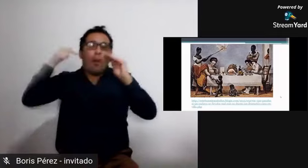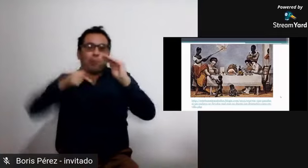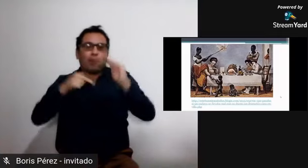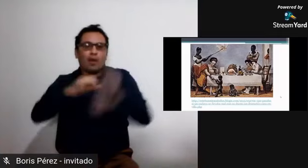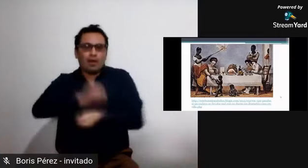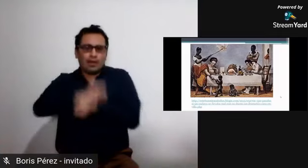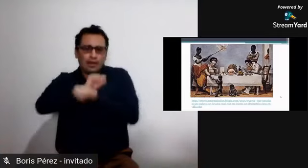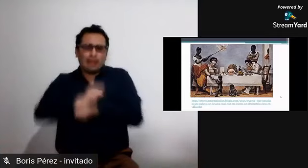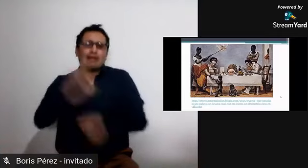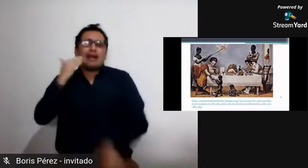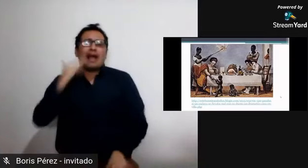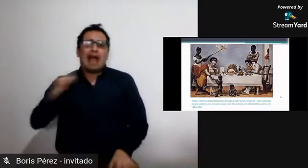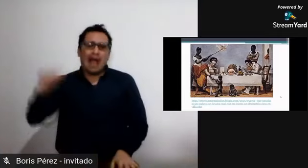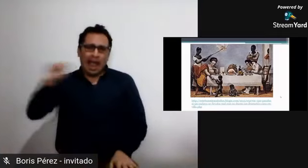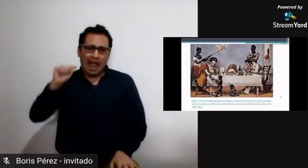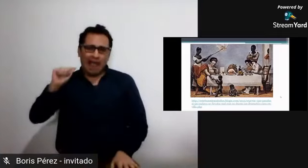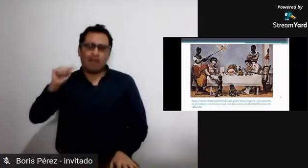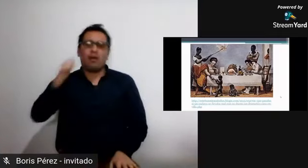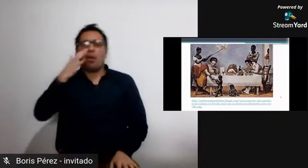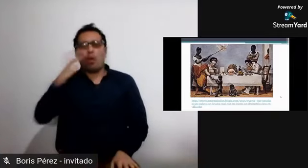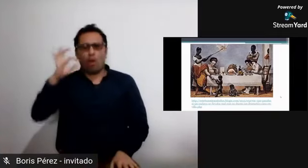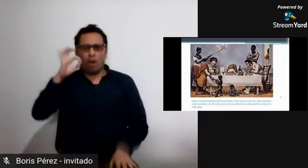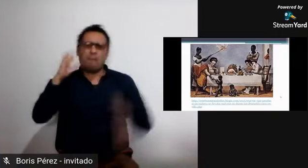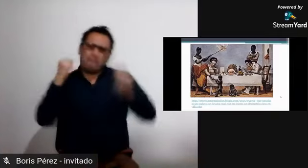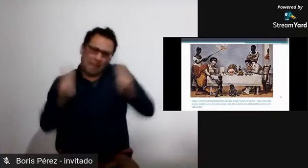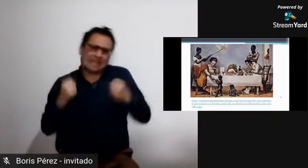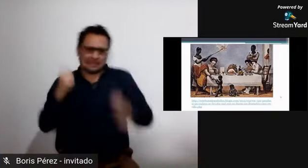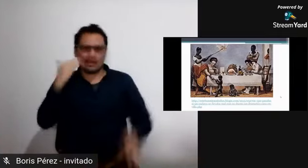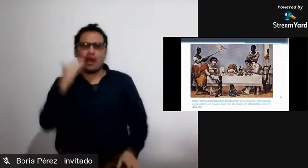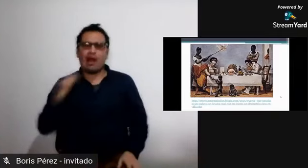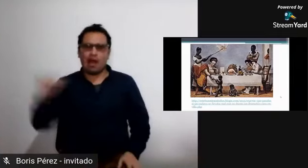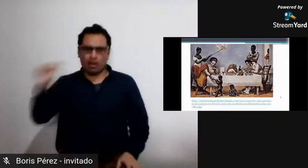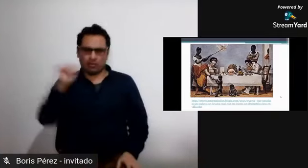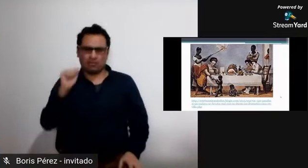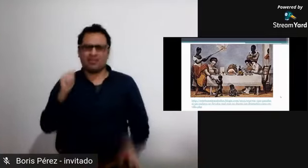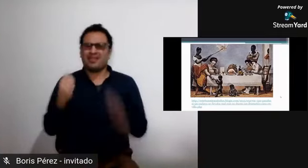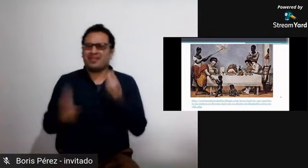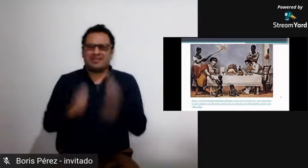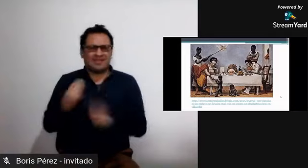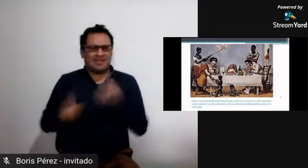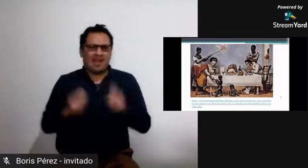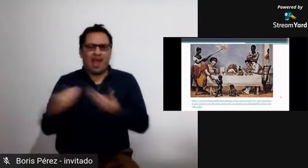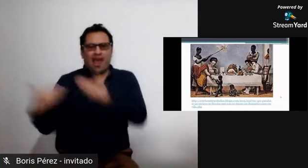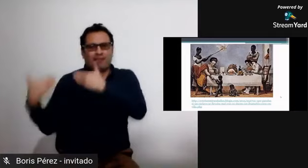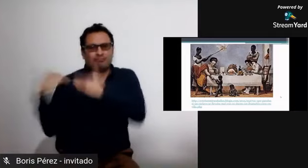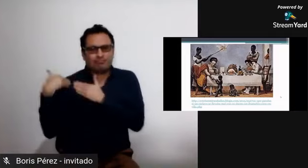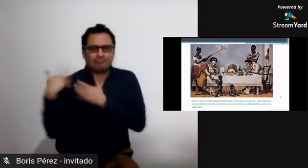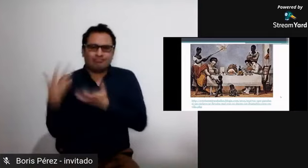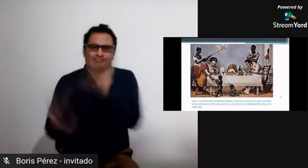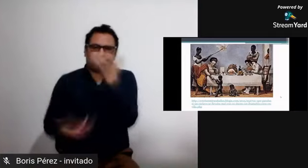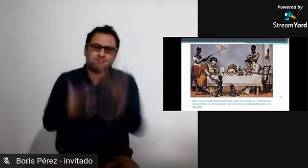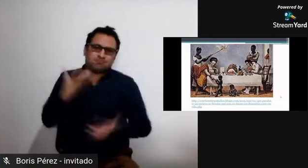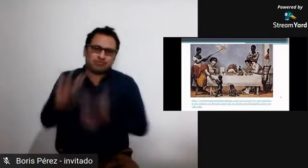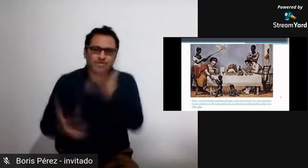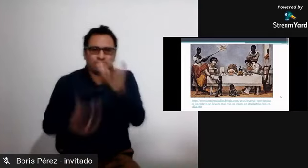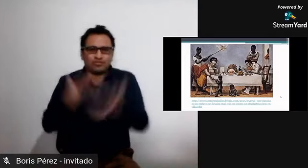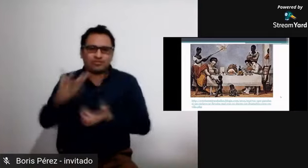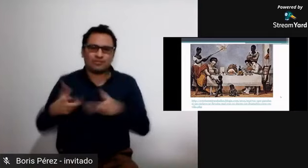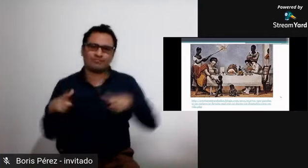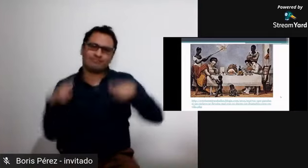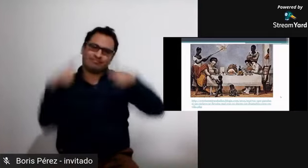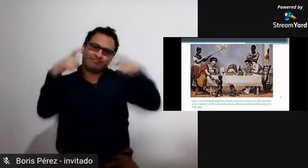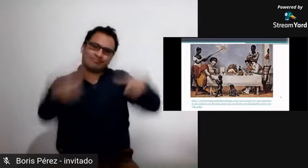ya sea en las ciudades como esclavos y también en las fincas si estaban